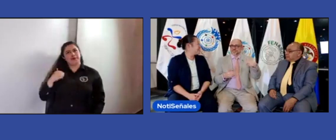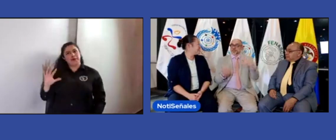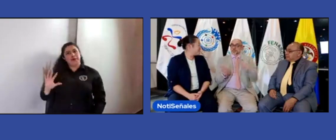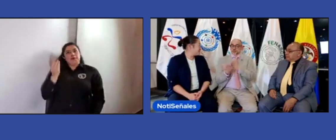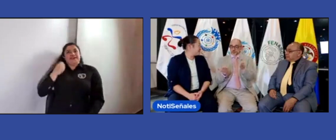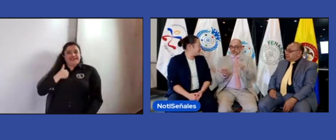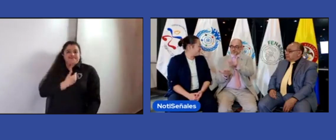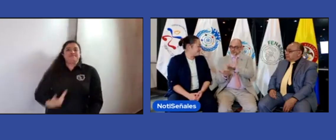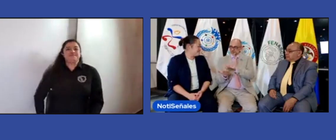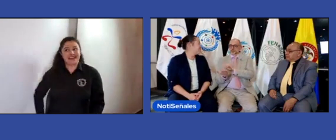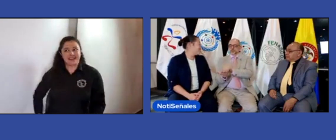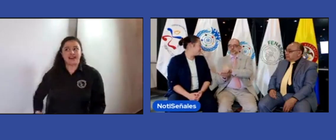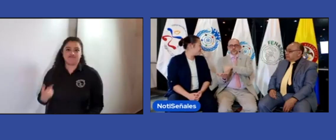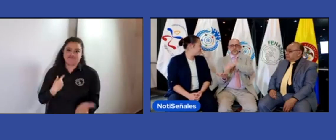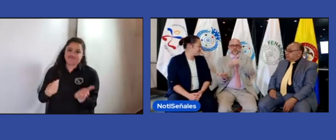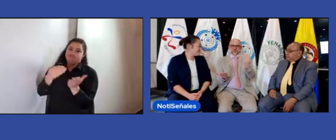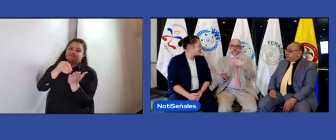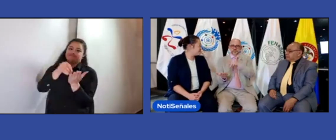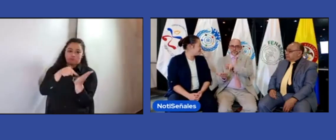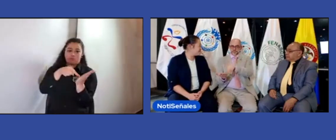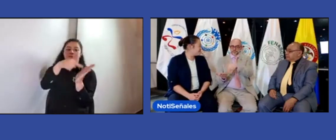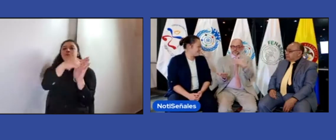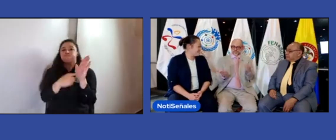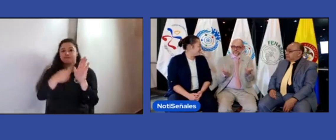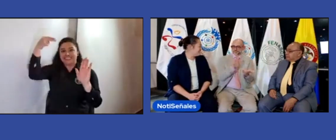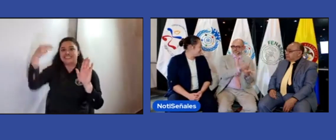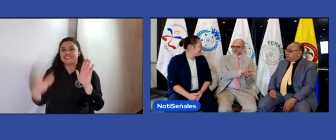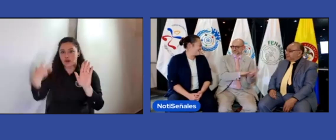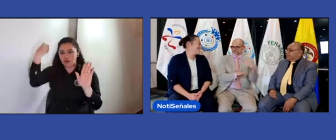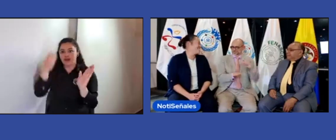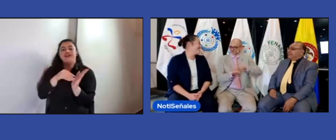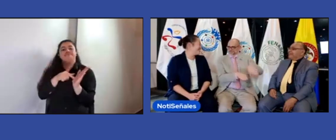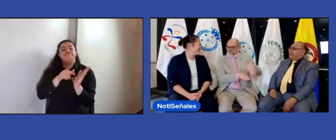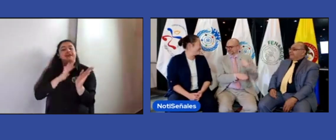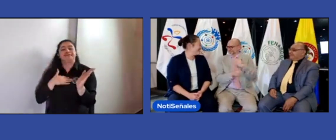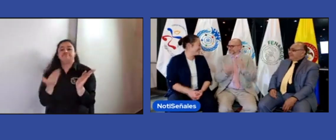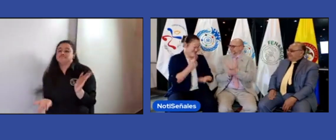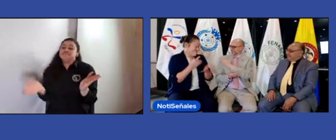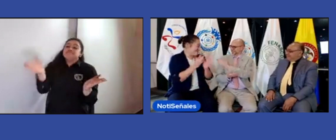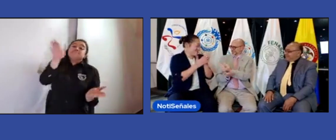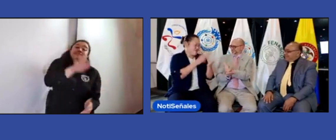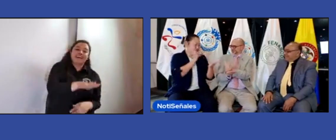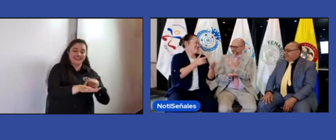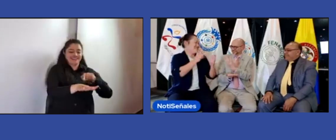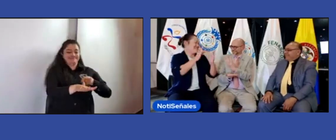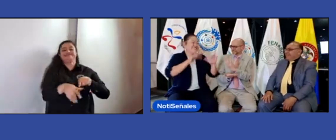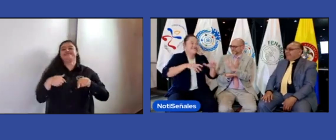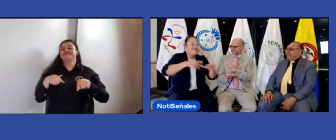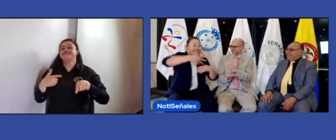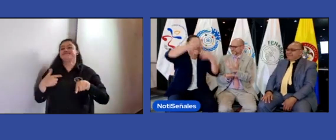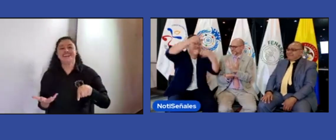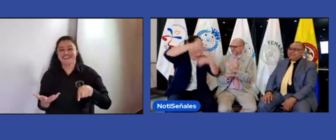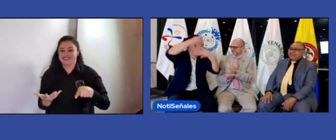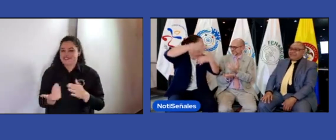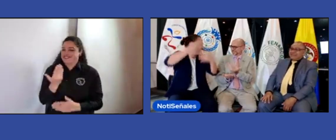pues efectivamente yo hice parte de esa sección de jóvenes y ahora estoy como en otro capítulo, ¿no? Ahora tú estás, ahora,